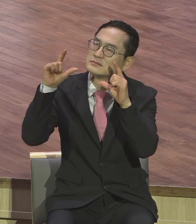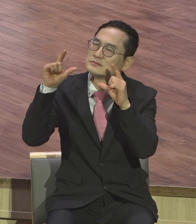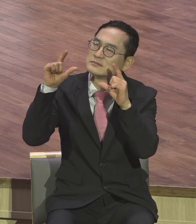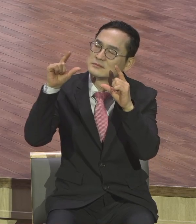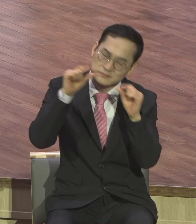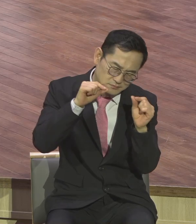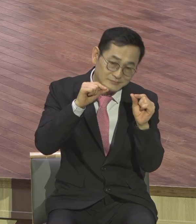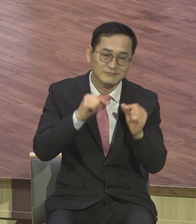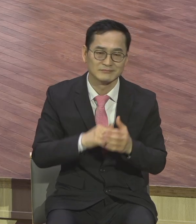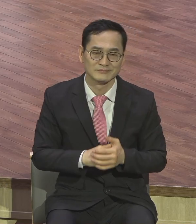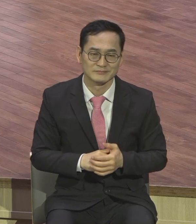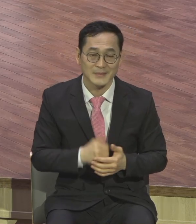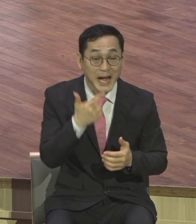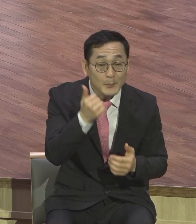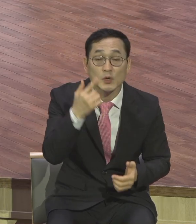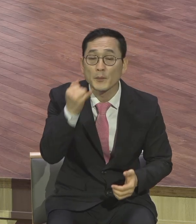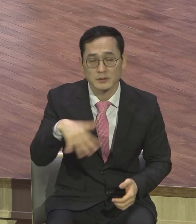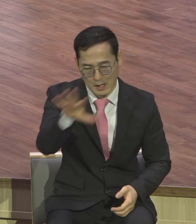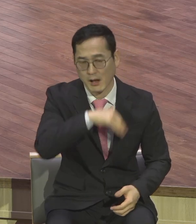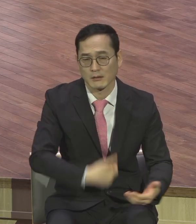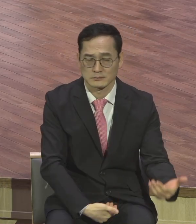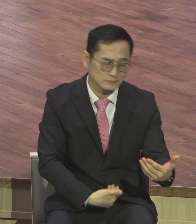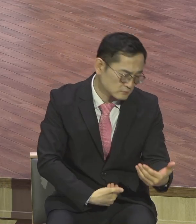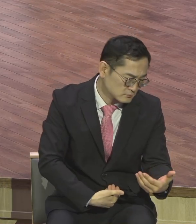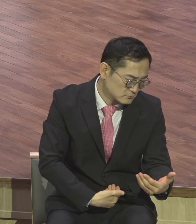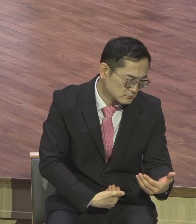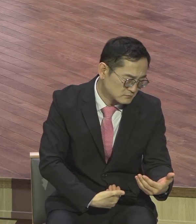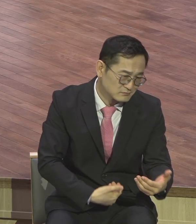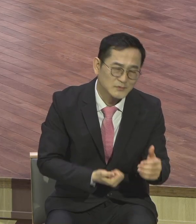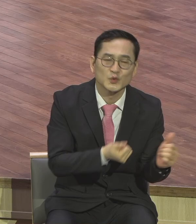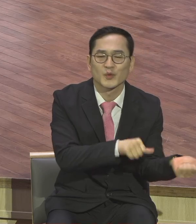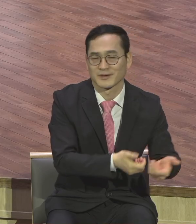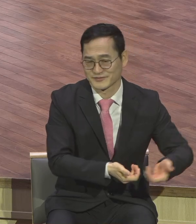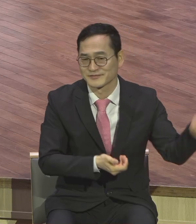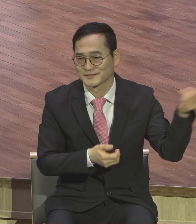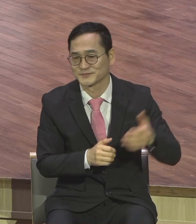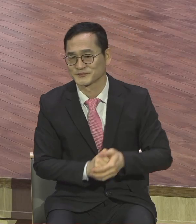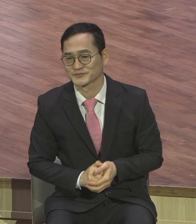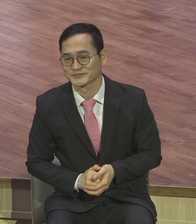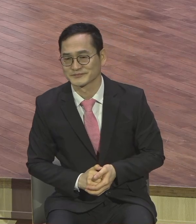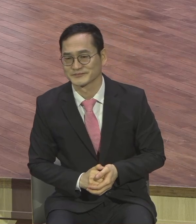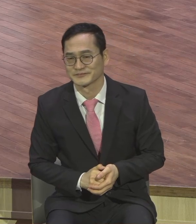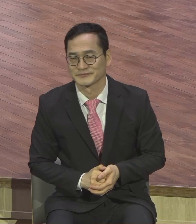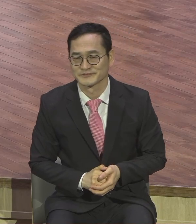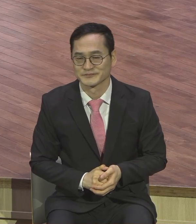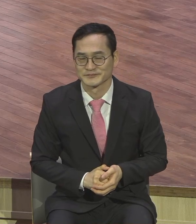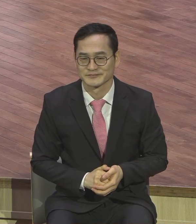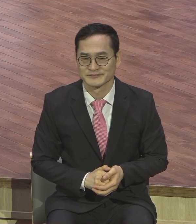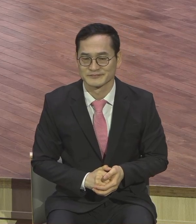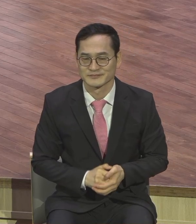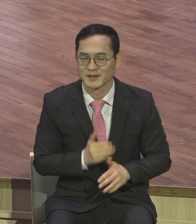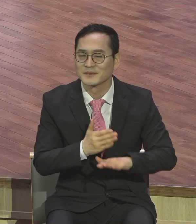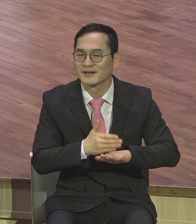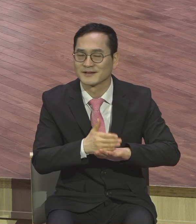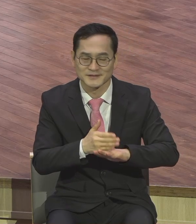내 생명이 길리라. 신약에서는 사도 바울이 에베소 6장 1절로 3절을 잘 요약해놨어요.